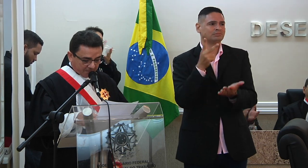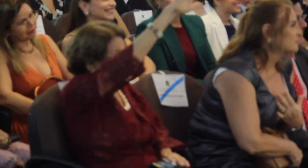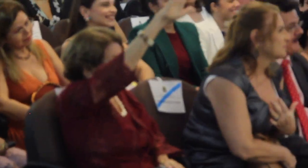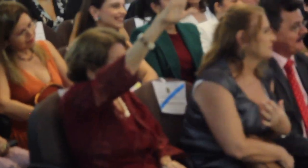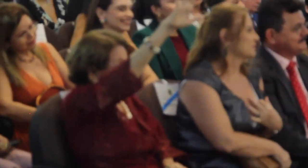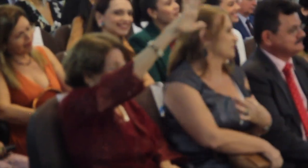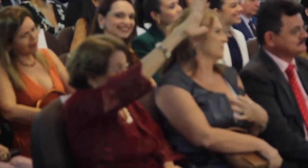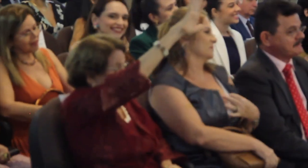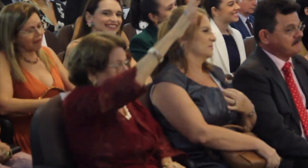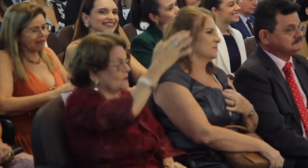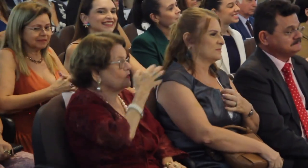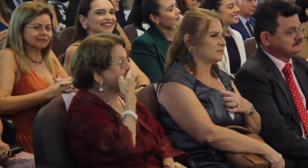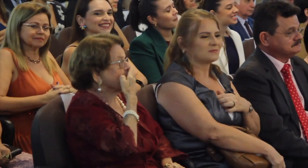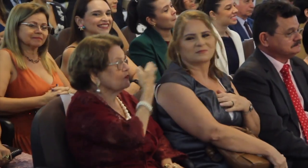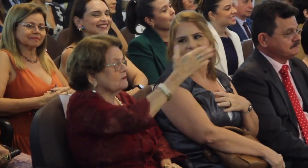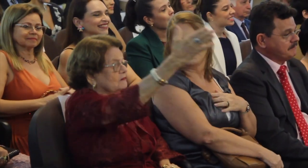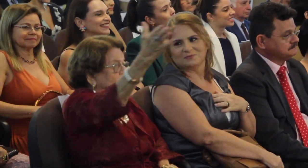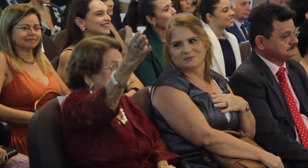aos filhos